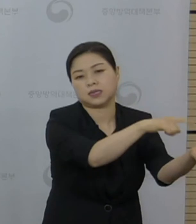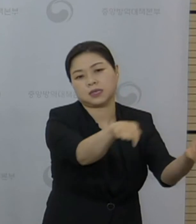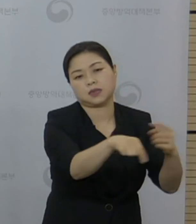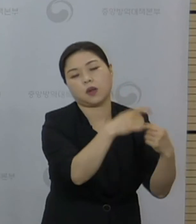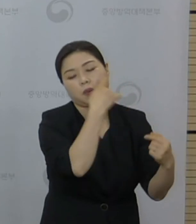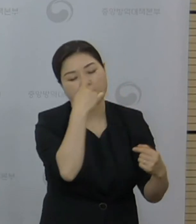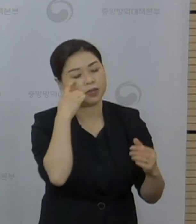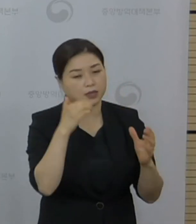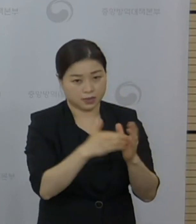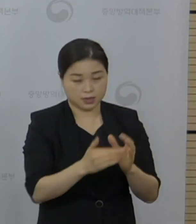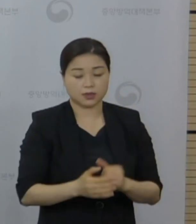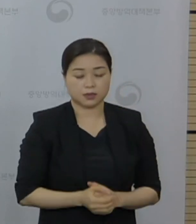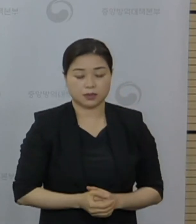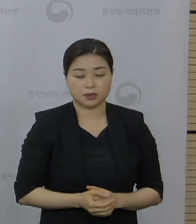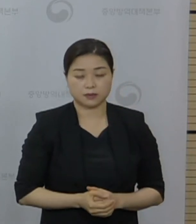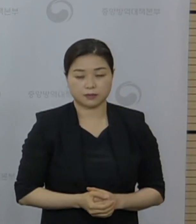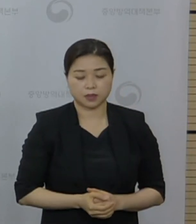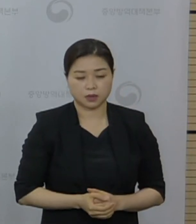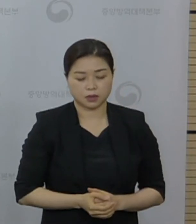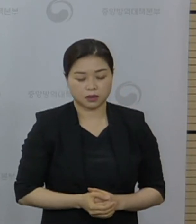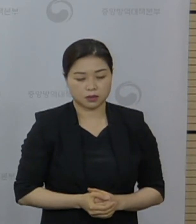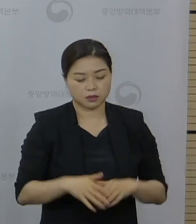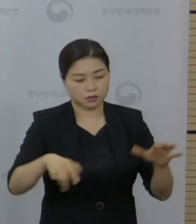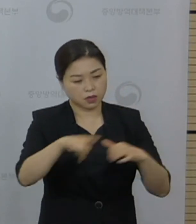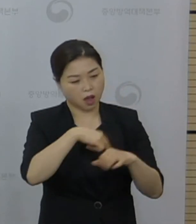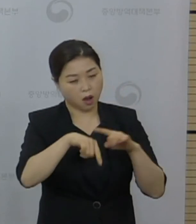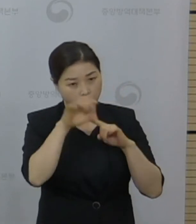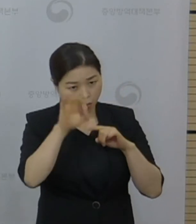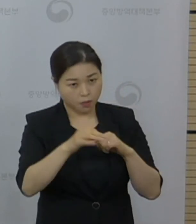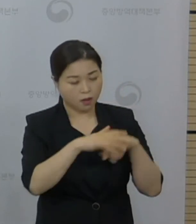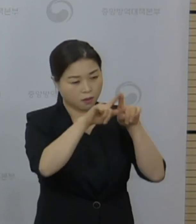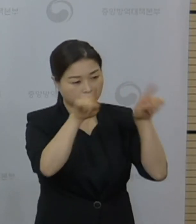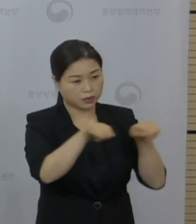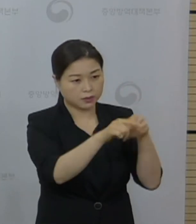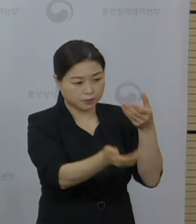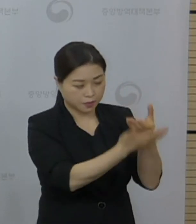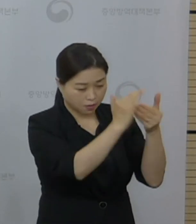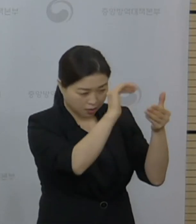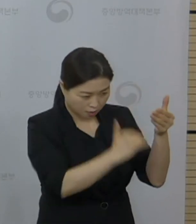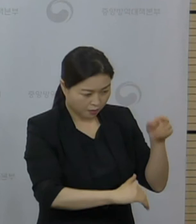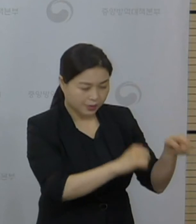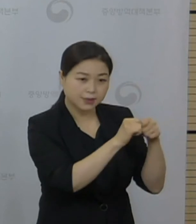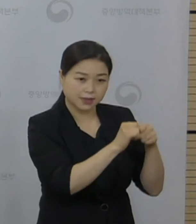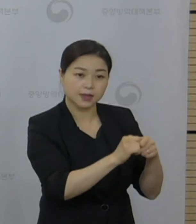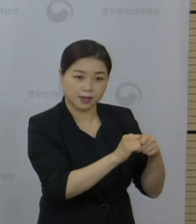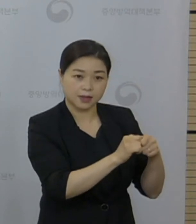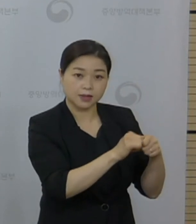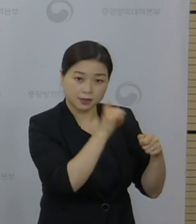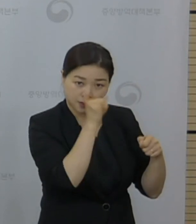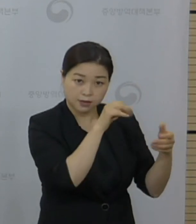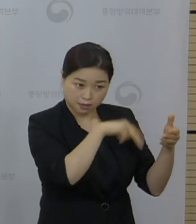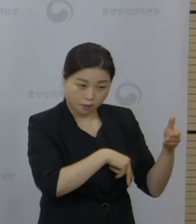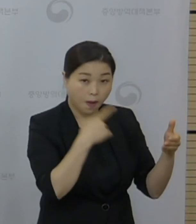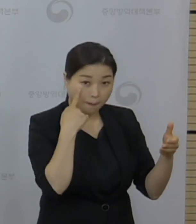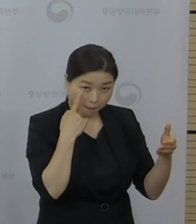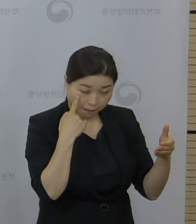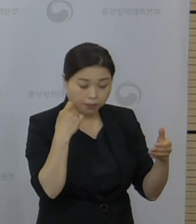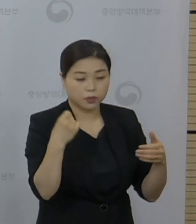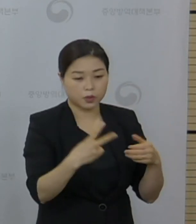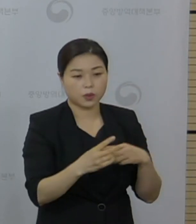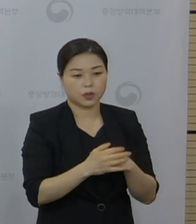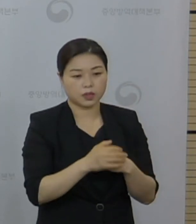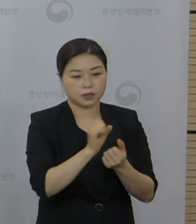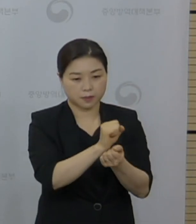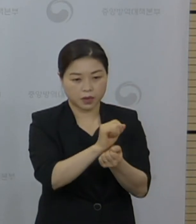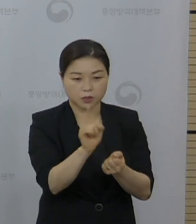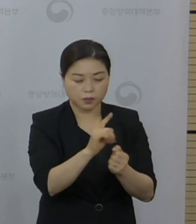있습니다. 전체 현황은 보도 참고자료 수치를 참고해 주시기 바라고 전파의 방향은